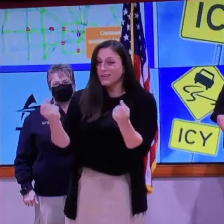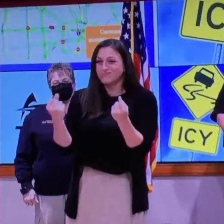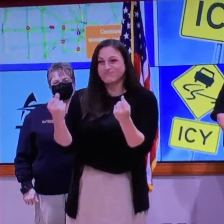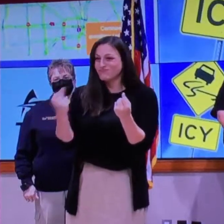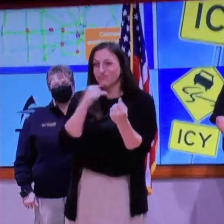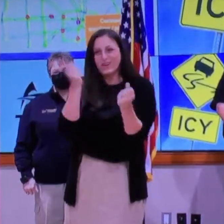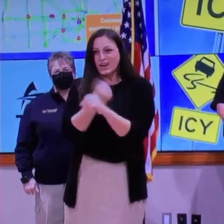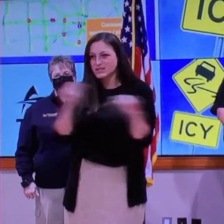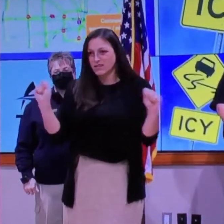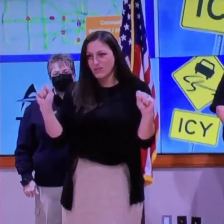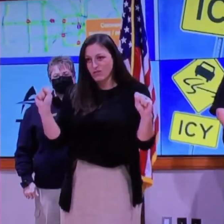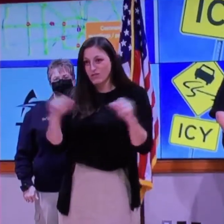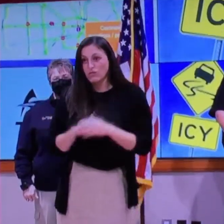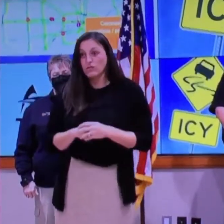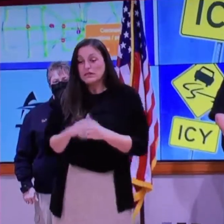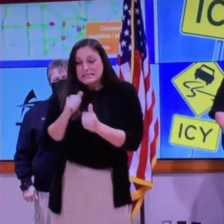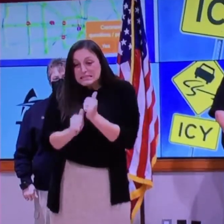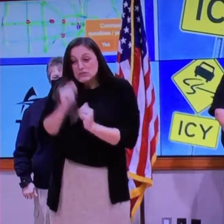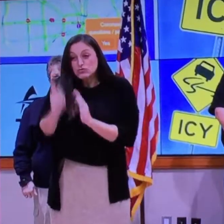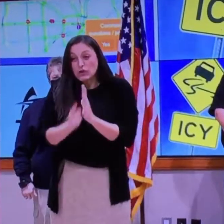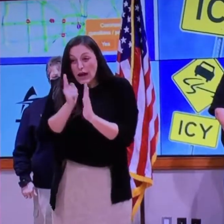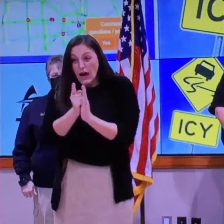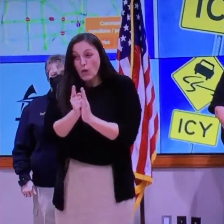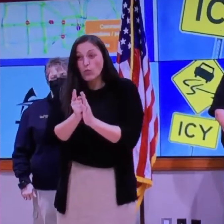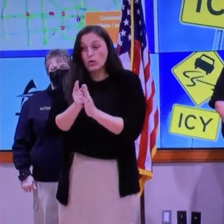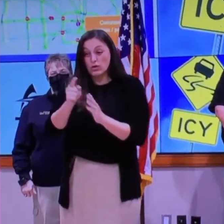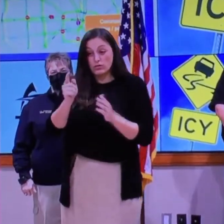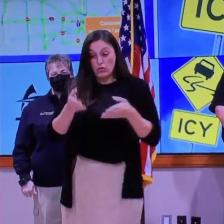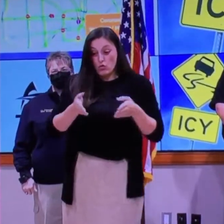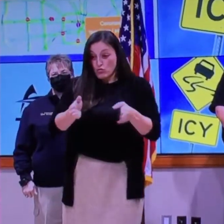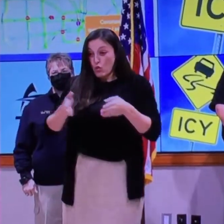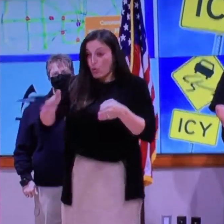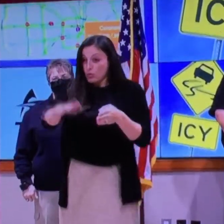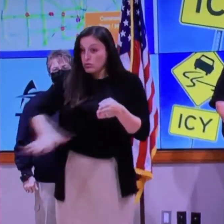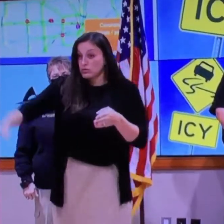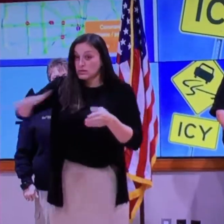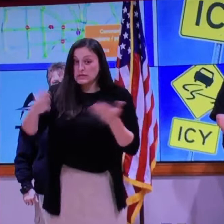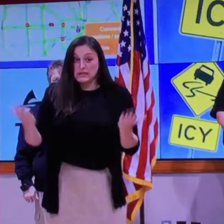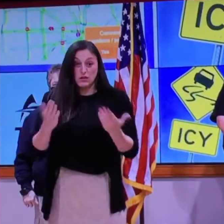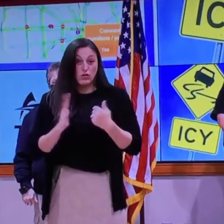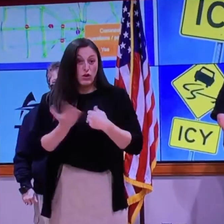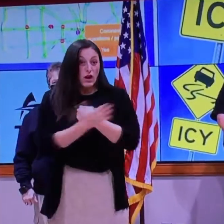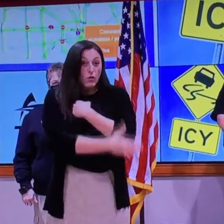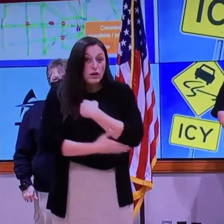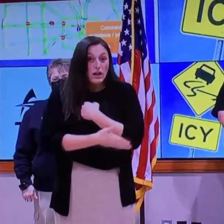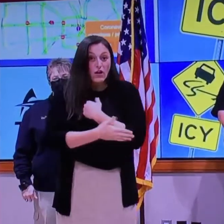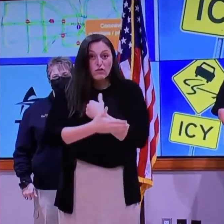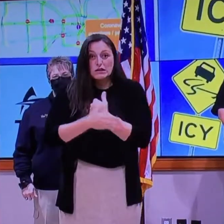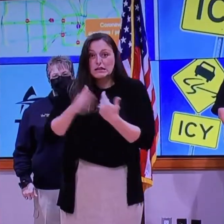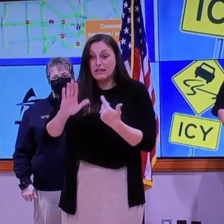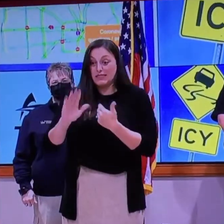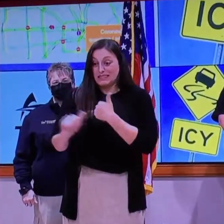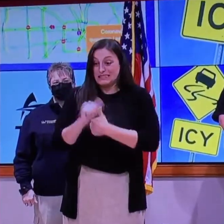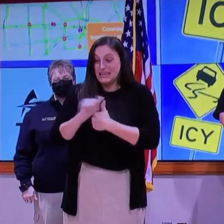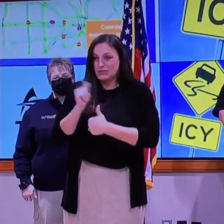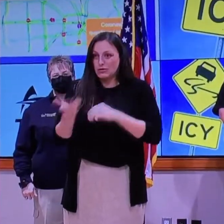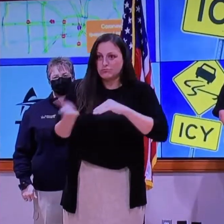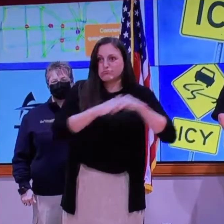... aconsejable mantenerse fuera de las condiciones afuera,